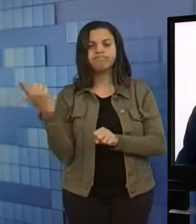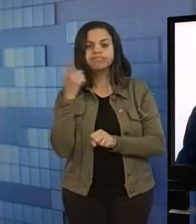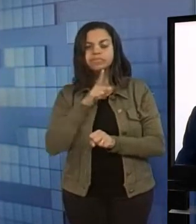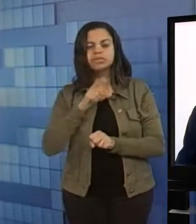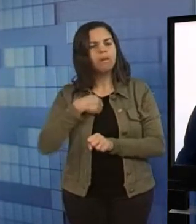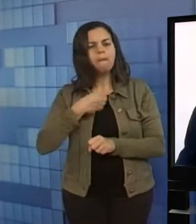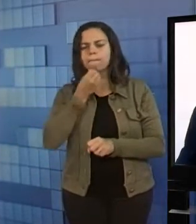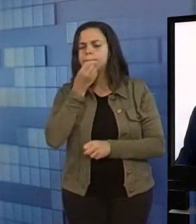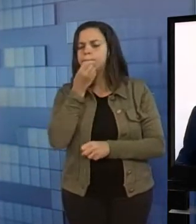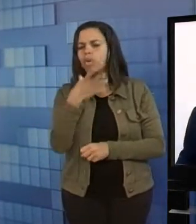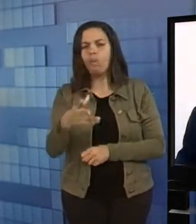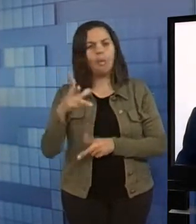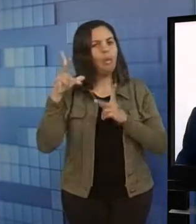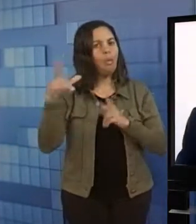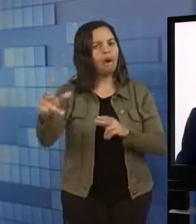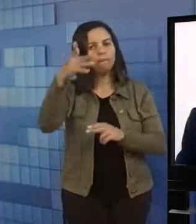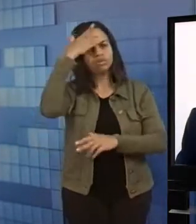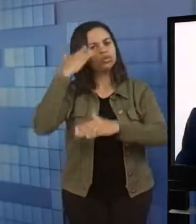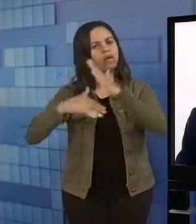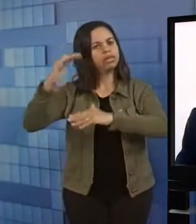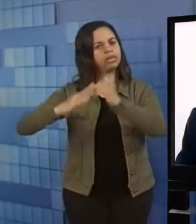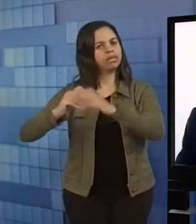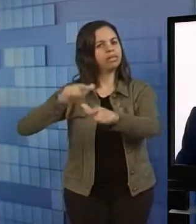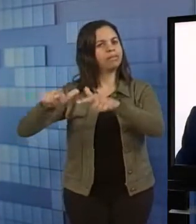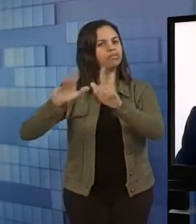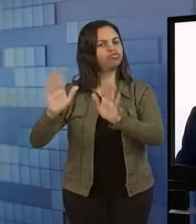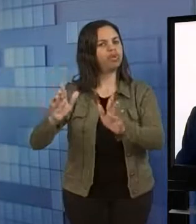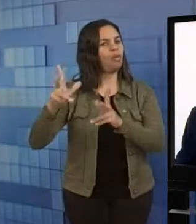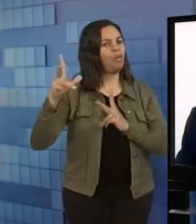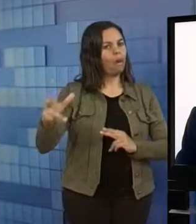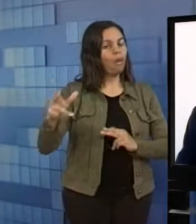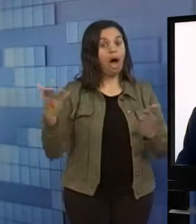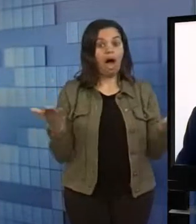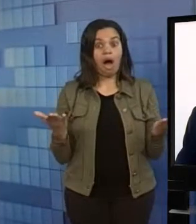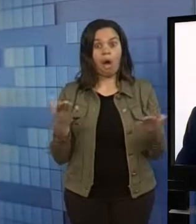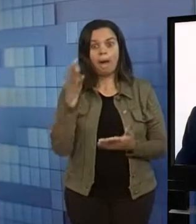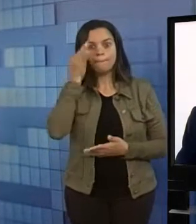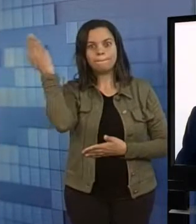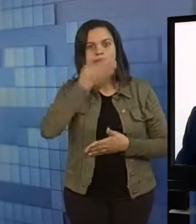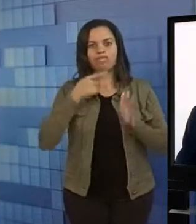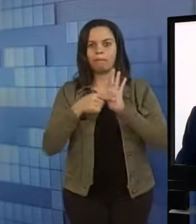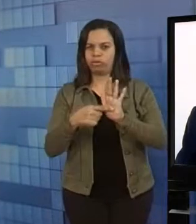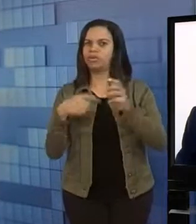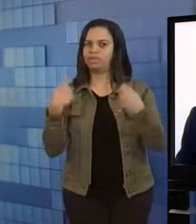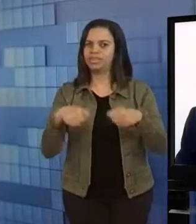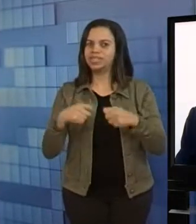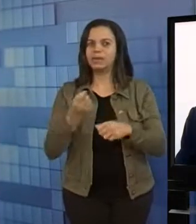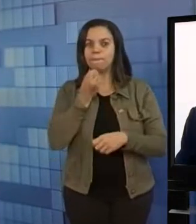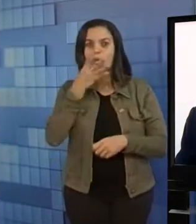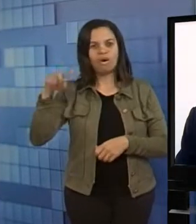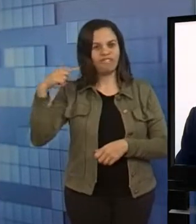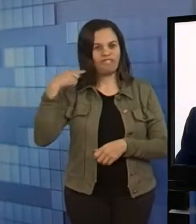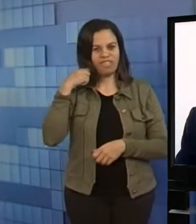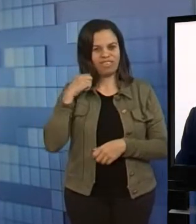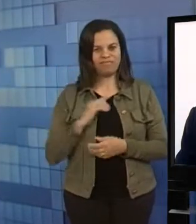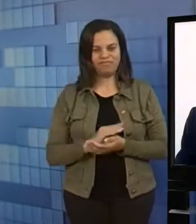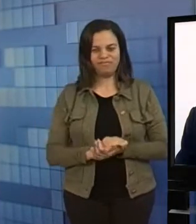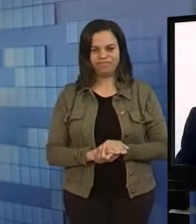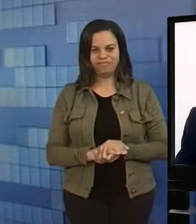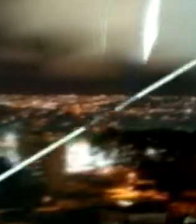tão bom quanto os profissionais que já estão no mercado, que agora eu terei que provar que serei um bom advogado, né?